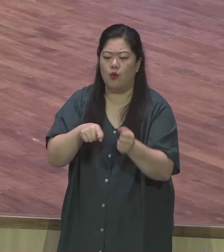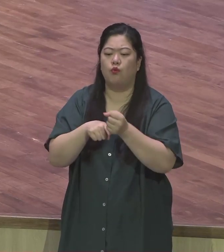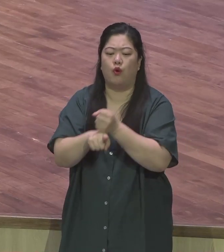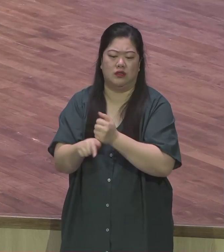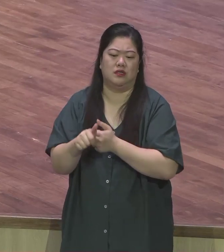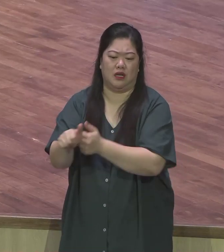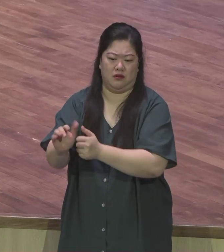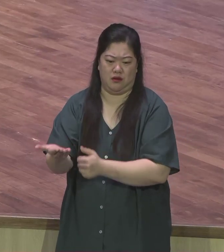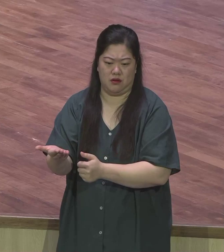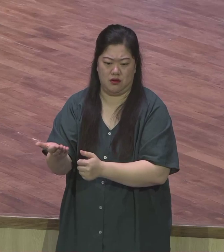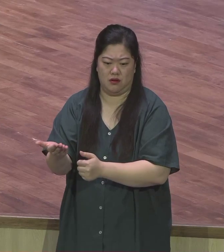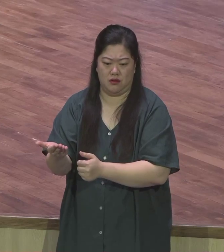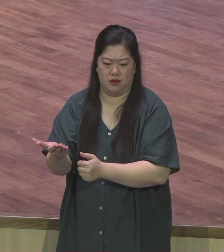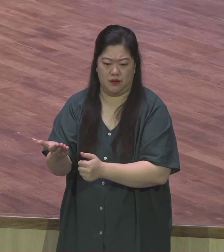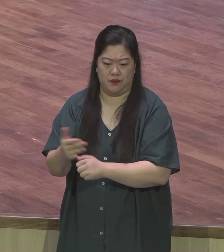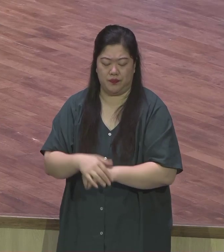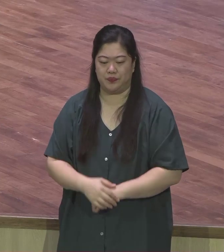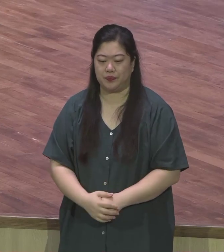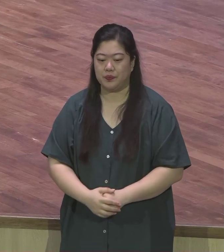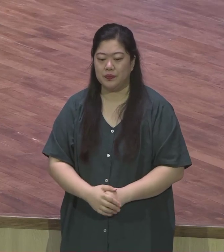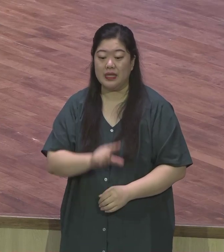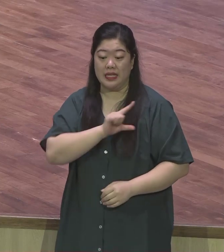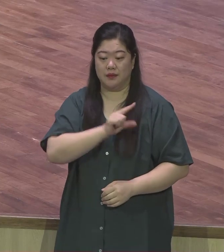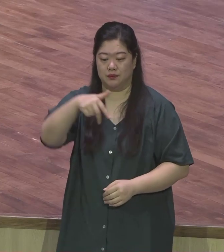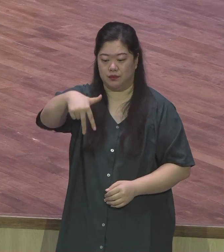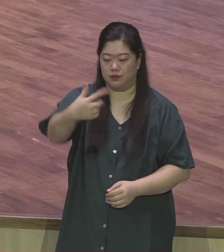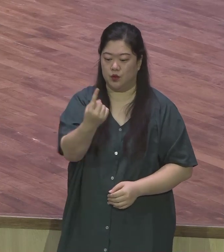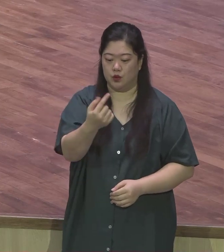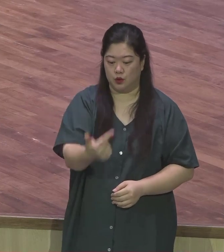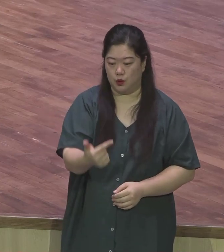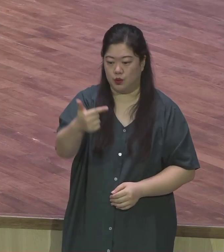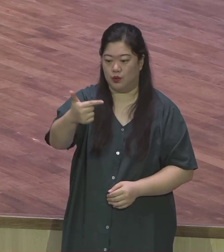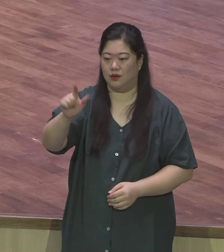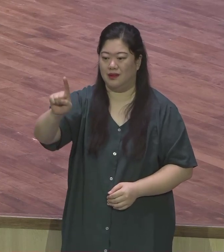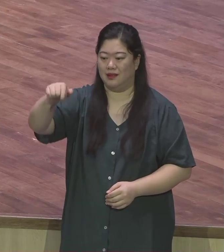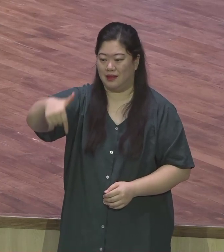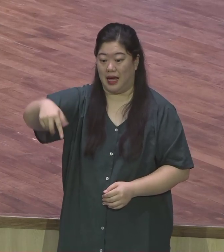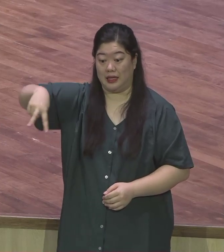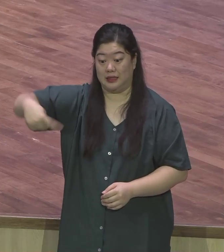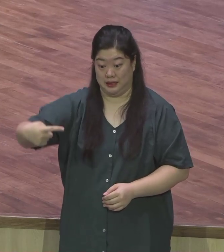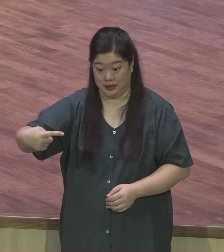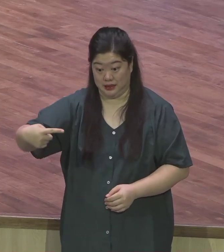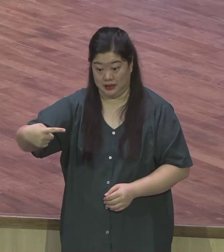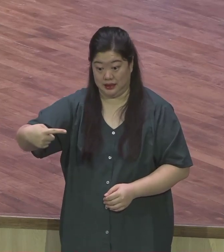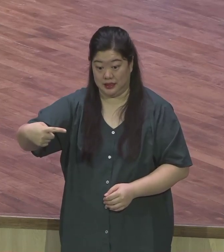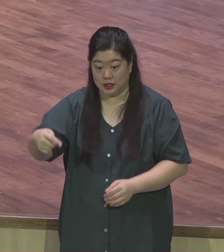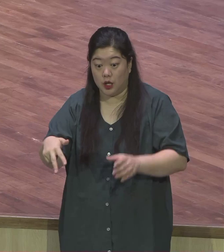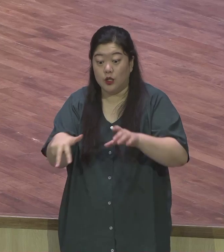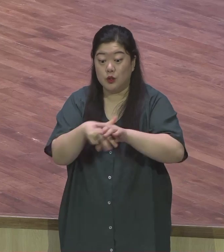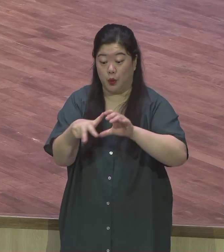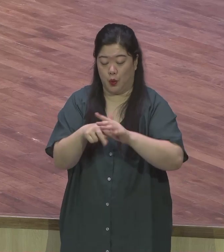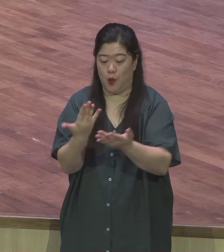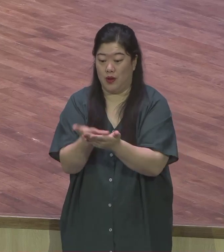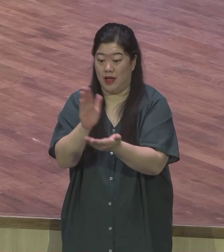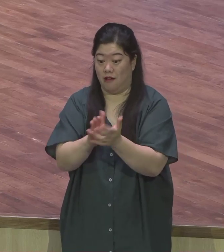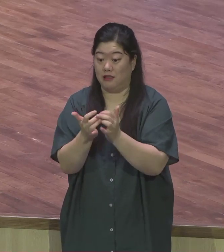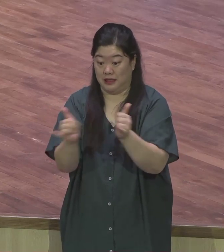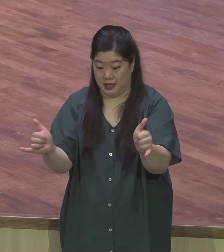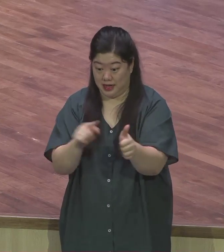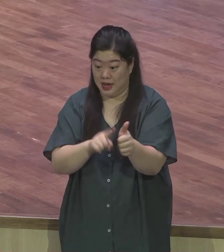스코틀랜드의 종교개혁자였던 존 낙스가 그의 묘비에 이렇게 기록이 되어 있습니다 하나님을 두려워하고 결코